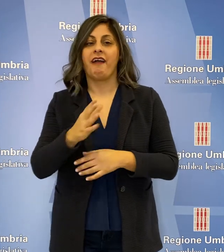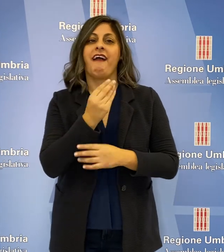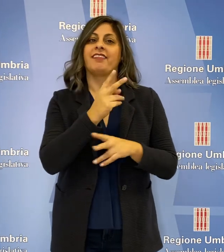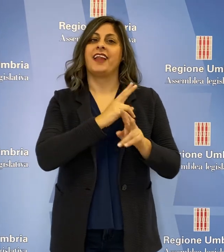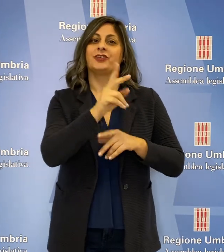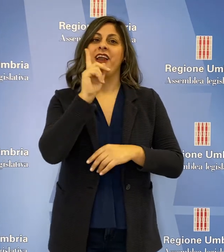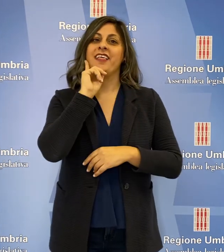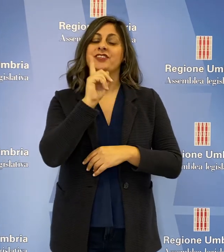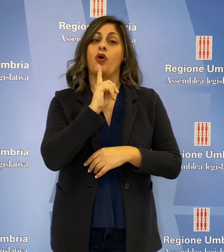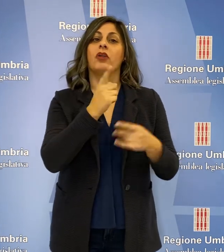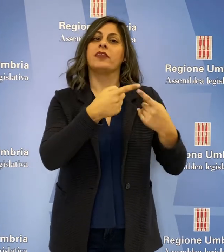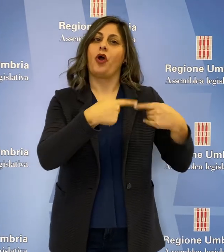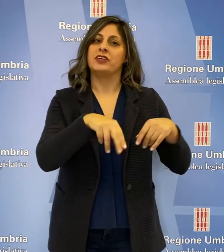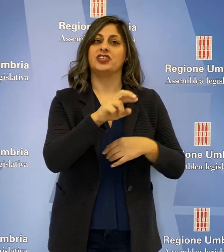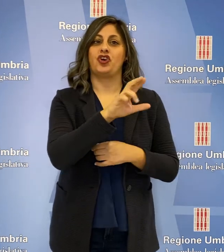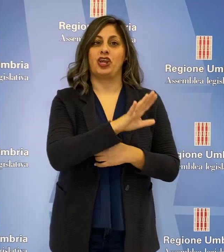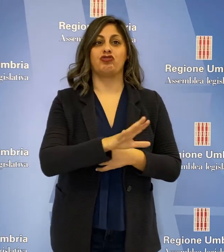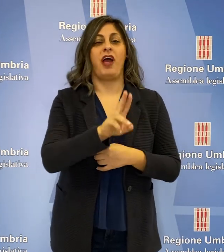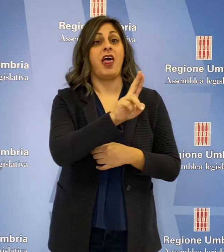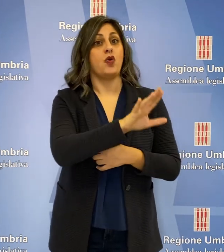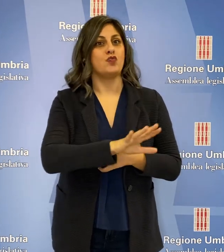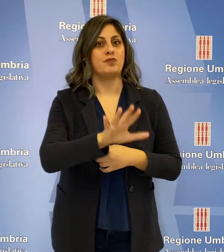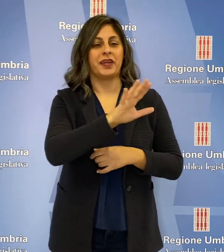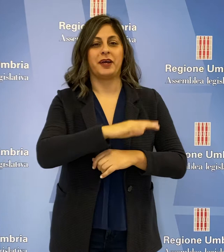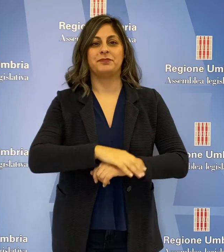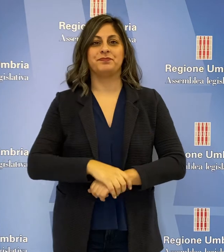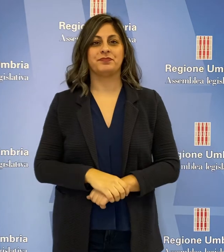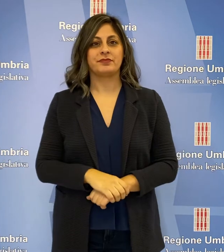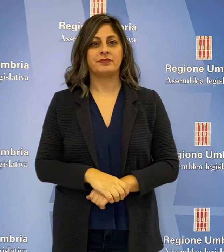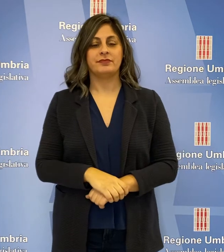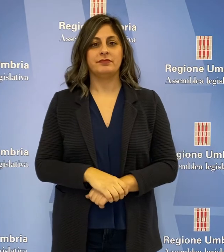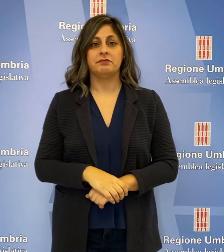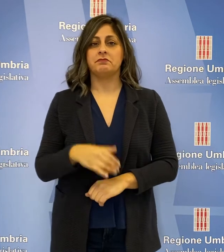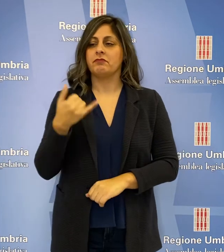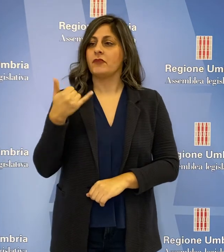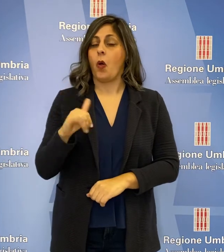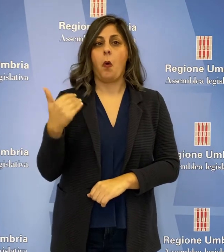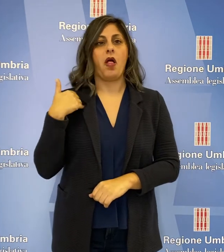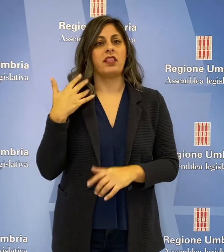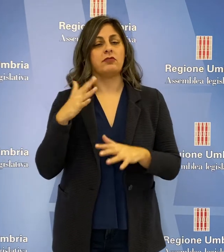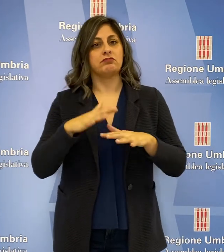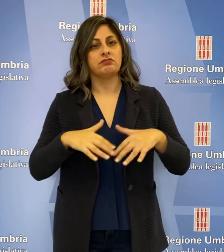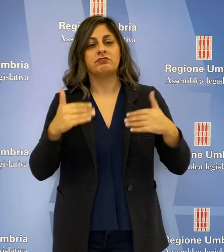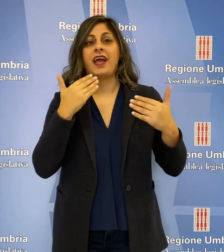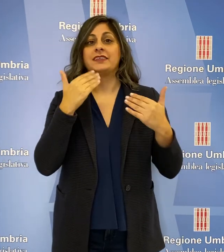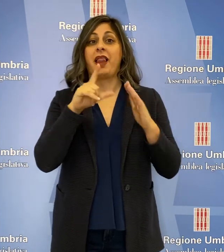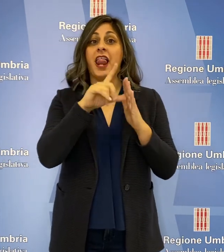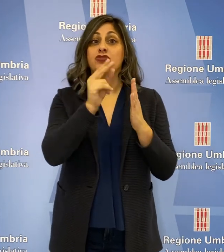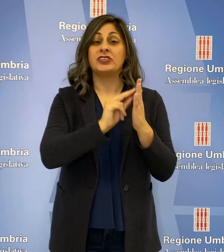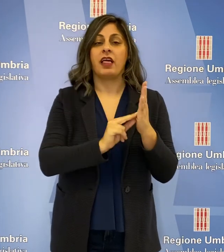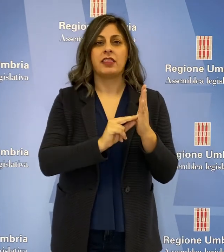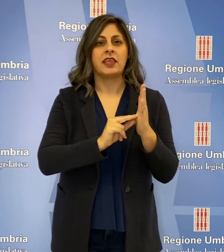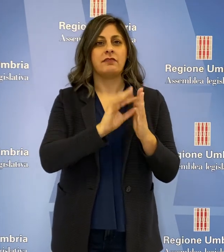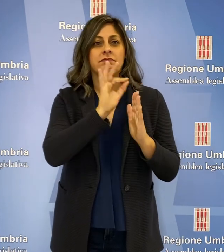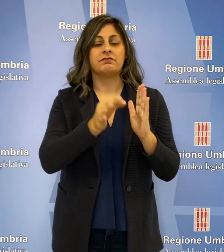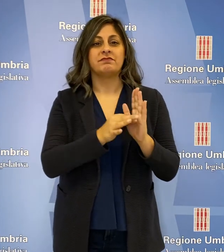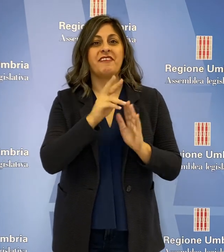e Ente Nazionale Sor di Consiglio Regionale dell'Umbria. Nell'ultima seduta dell'Assemblea Legislativa, tenutasi giovedì